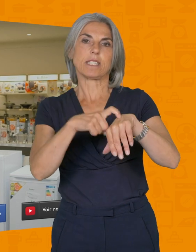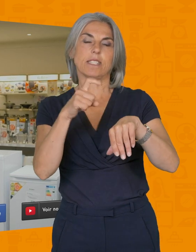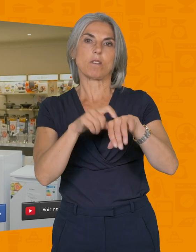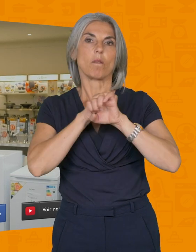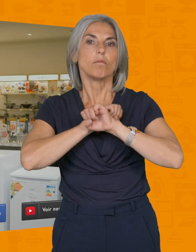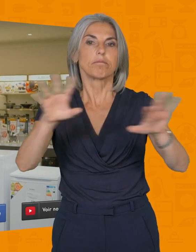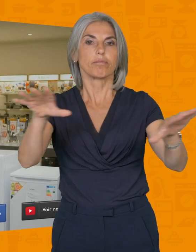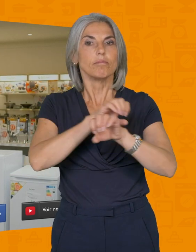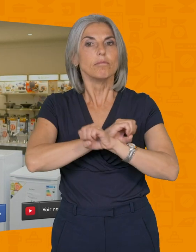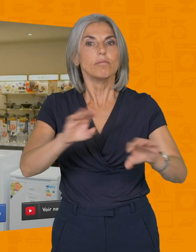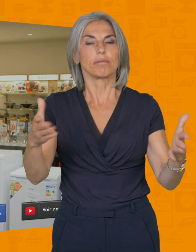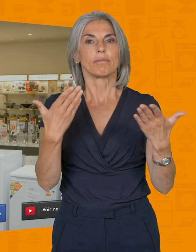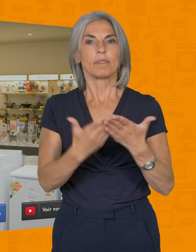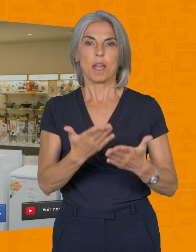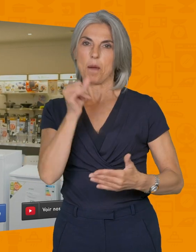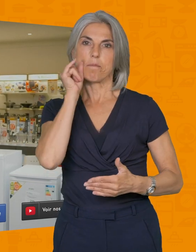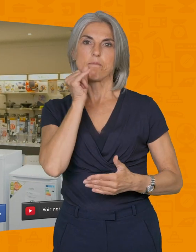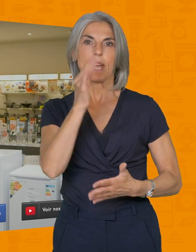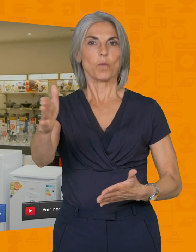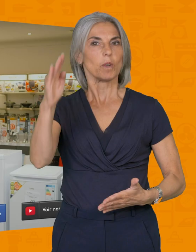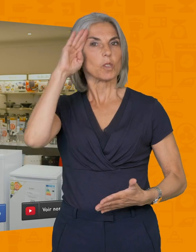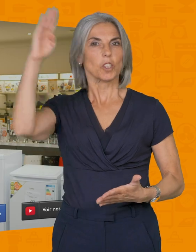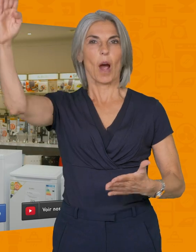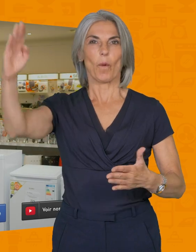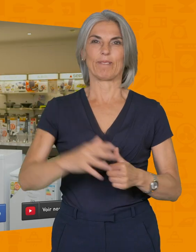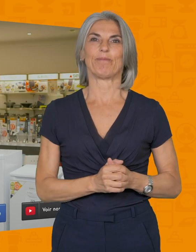Facebook, Instagram, Pinterest et Twitter. et à très bientôt pour d'autres vidéos. Ciao !